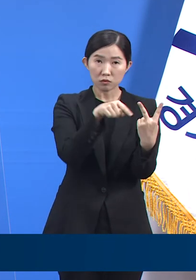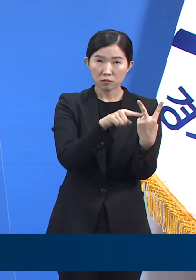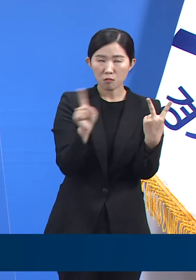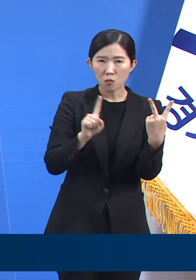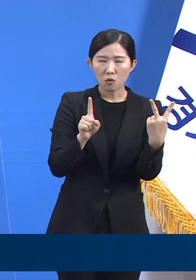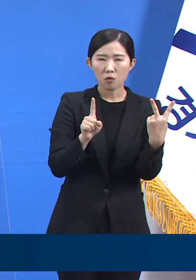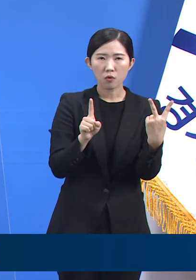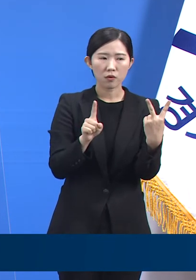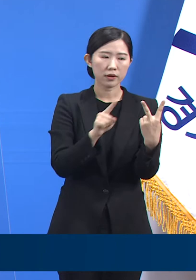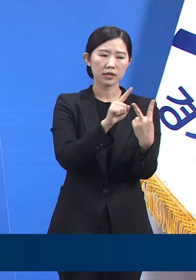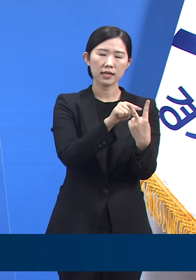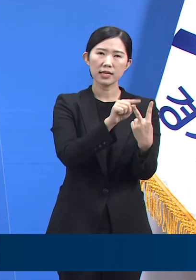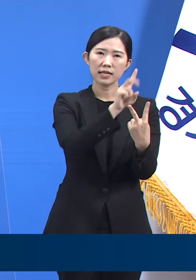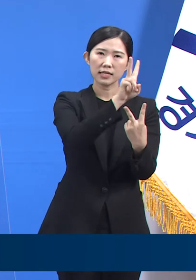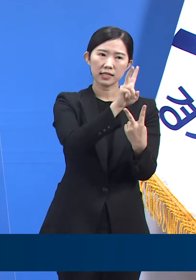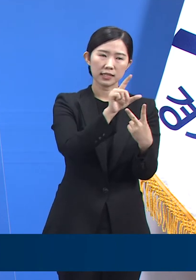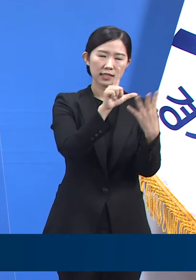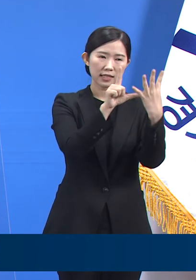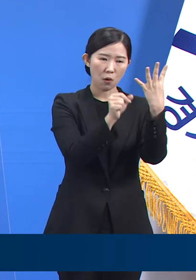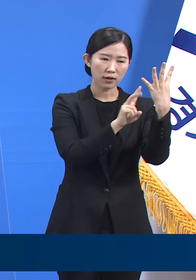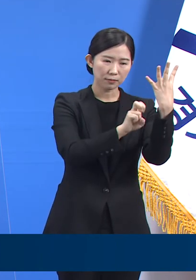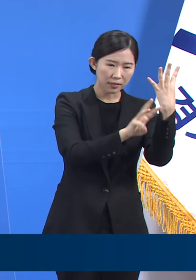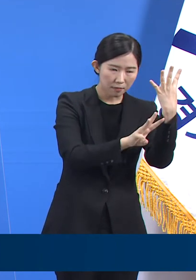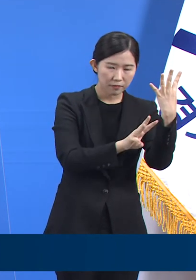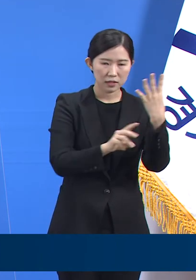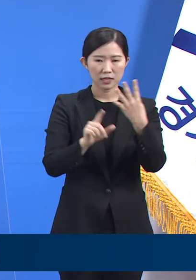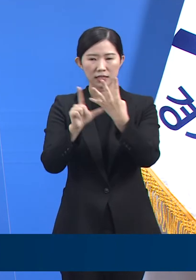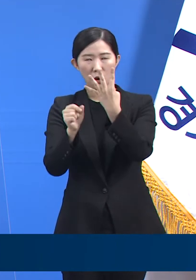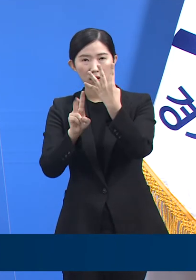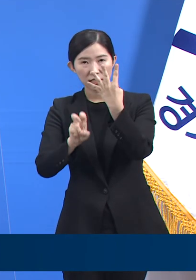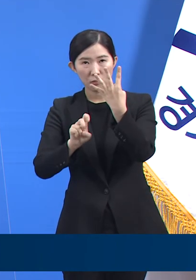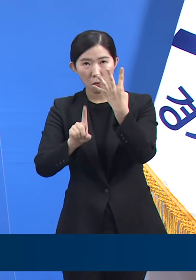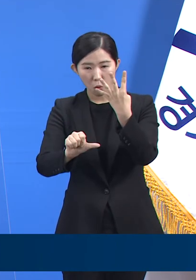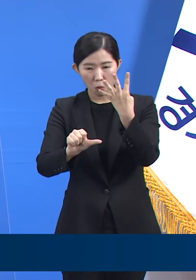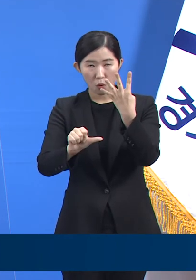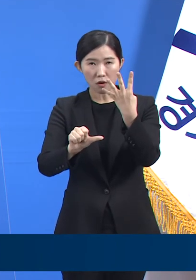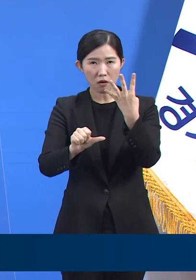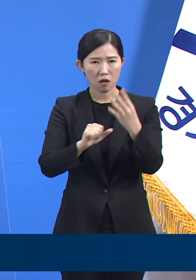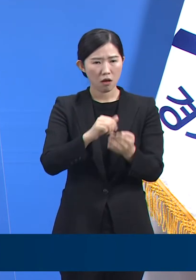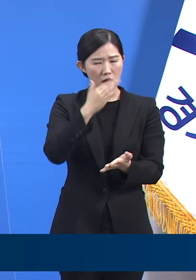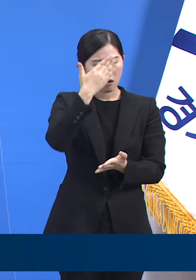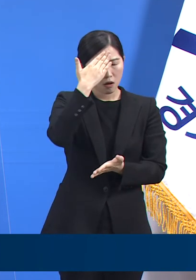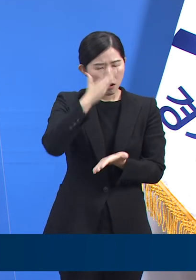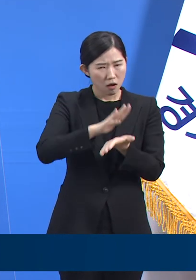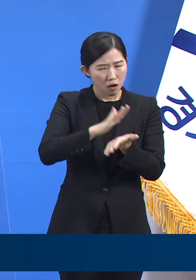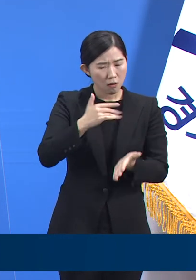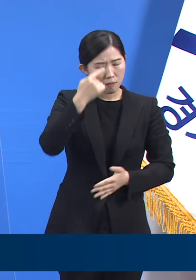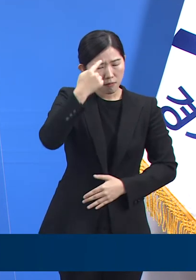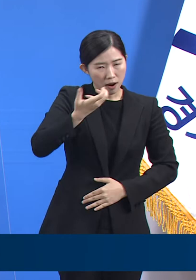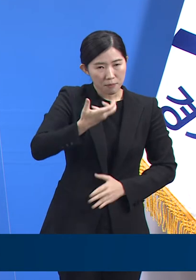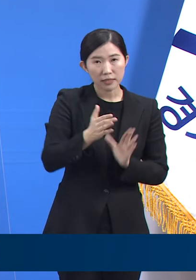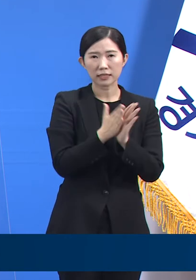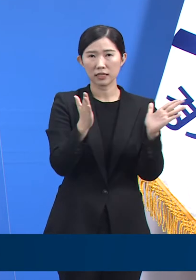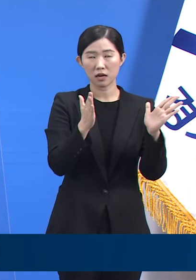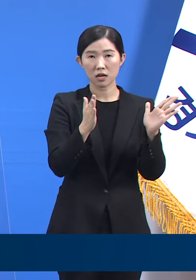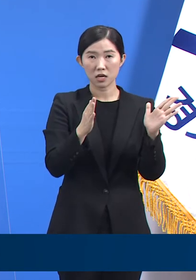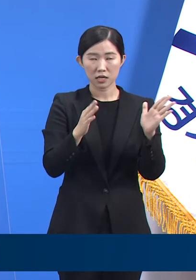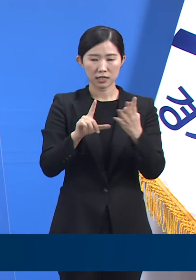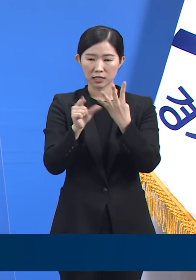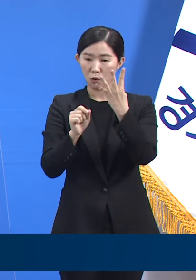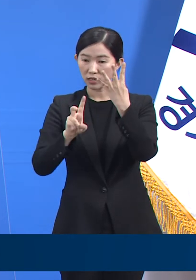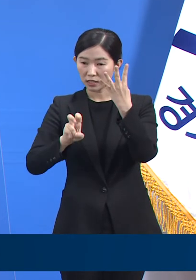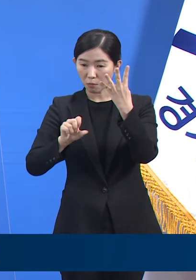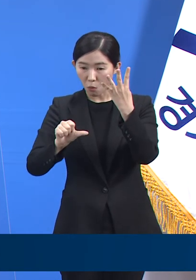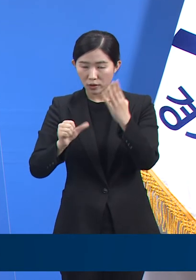각각 23일과 25일에 처음으로 인후통과 두통 등의 증상이 나타났으며 26일 출근 시 발열